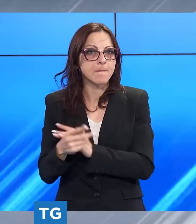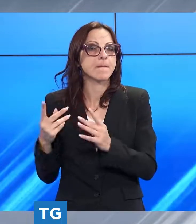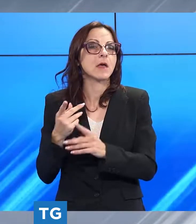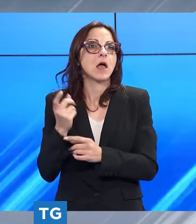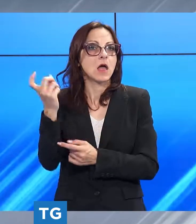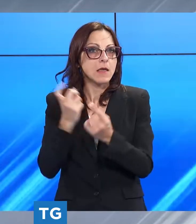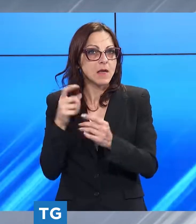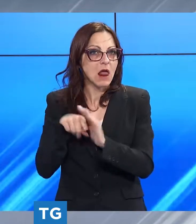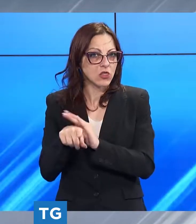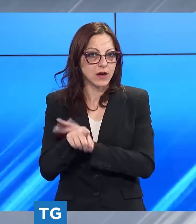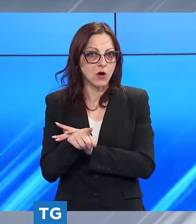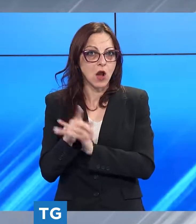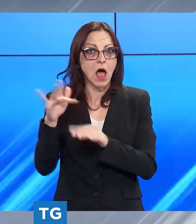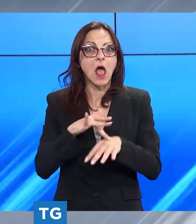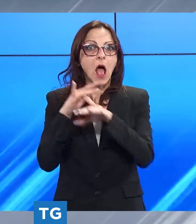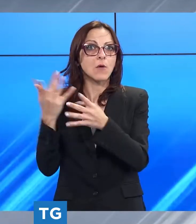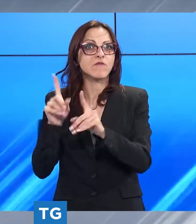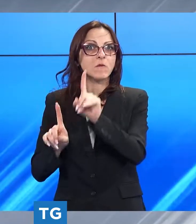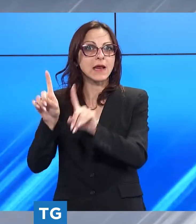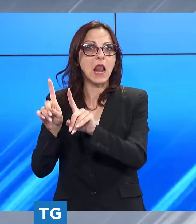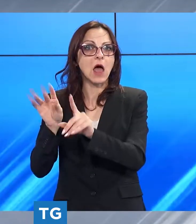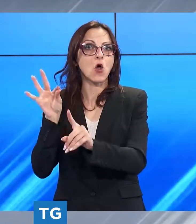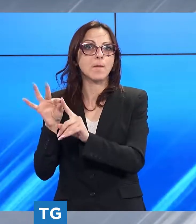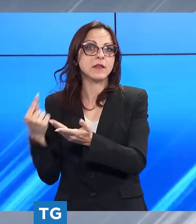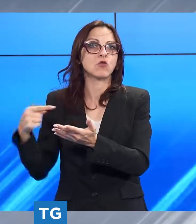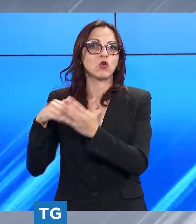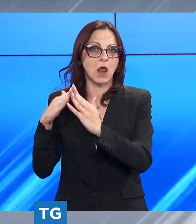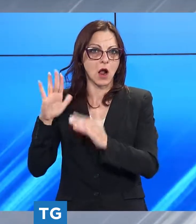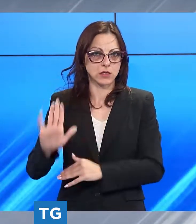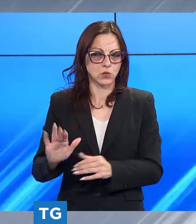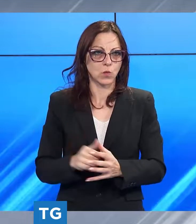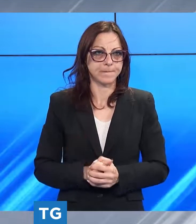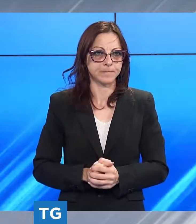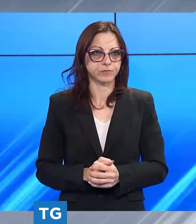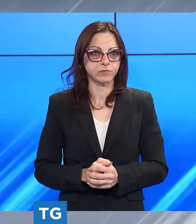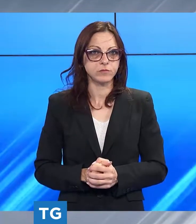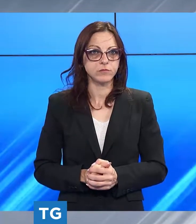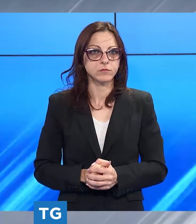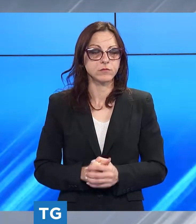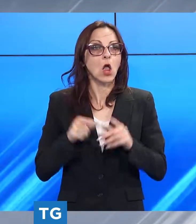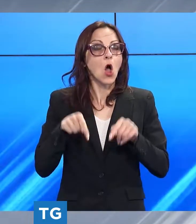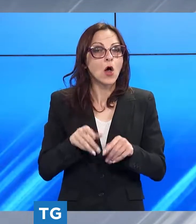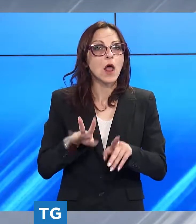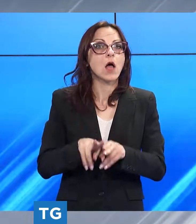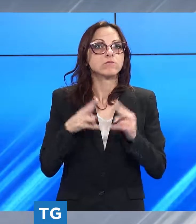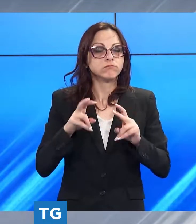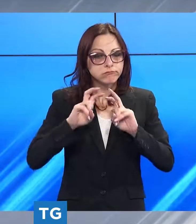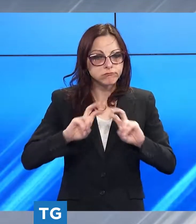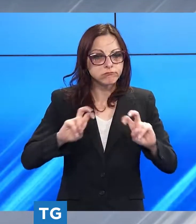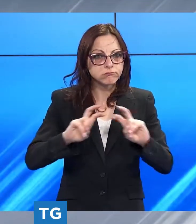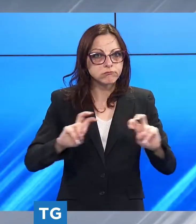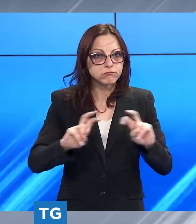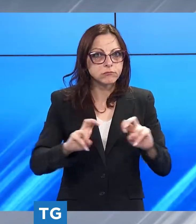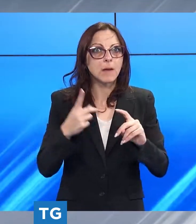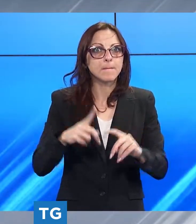per il rimpatrio intanto proseguono le indagini per individuare l'autore del tentato stupro denunciato da una ragazza di 18 anni di pietra